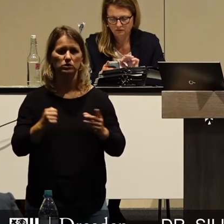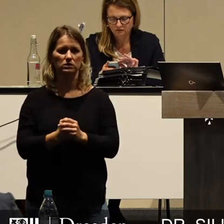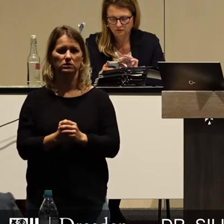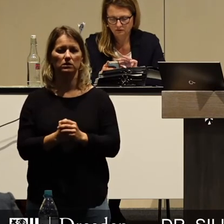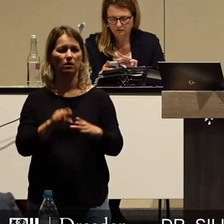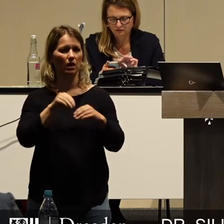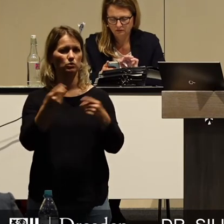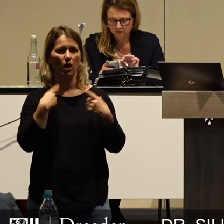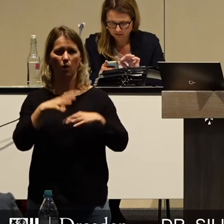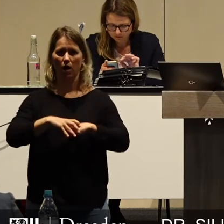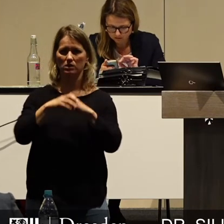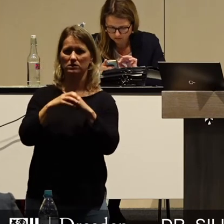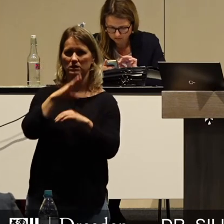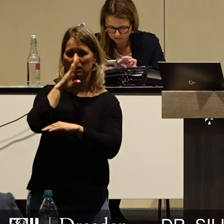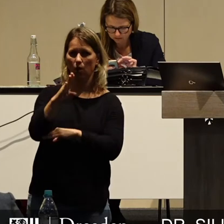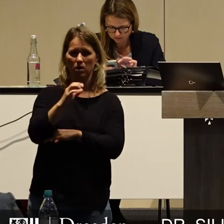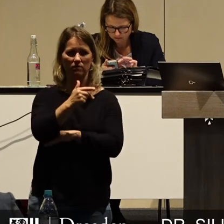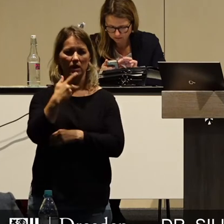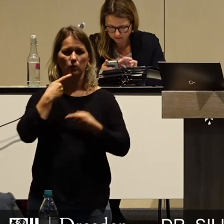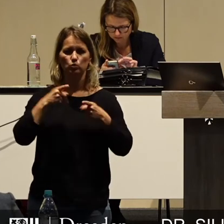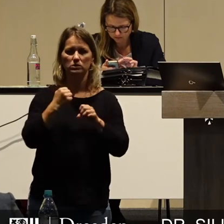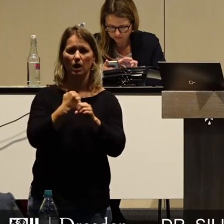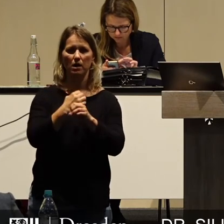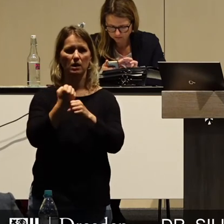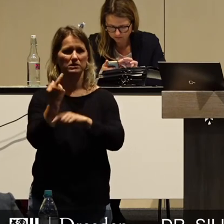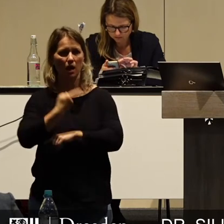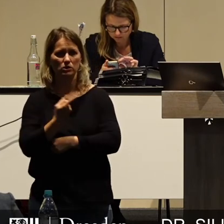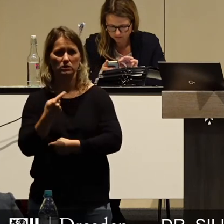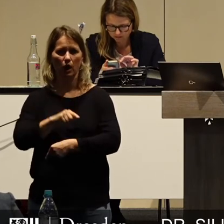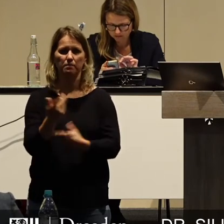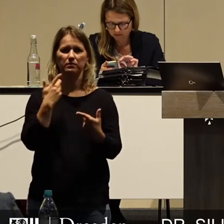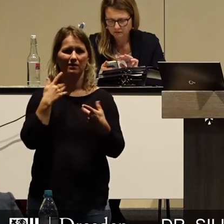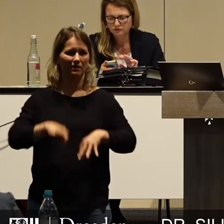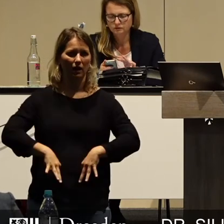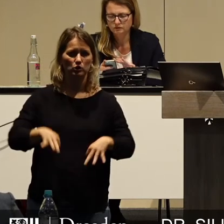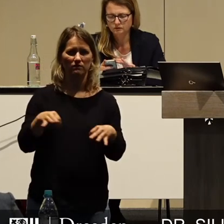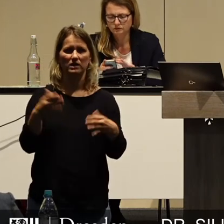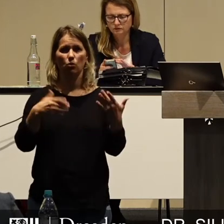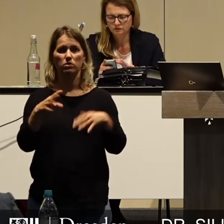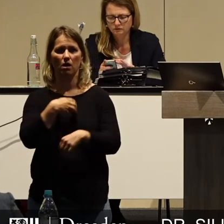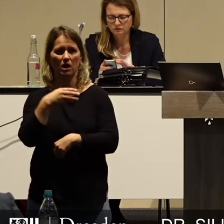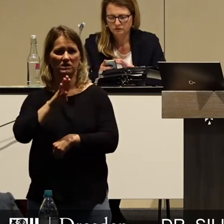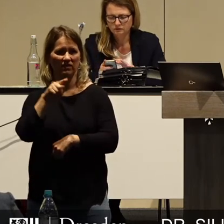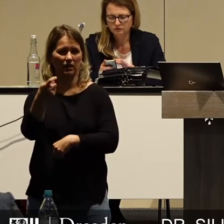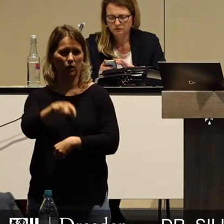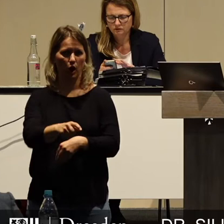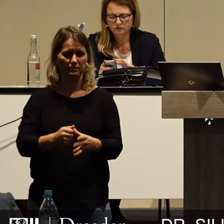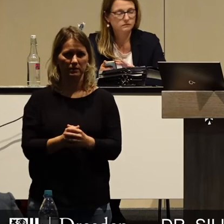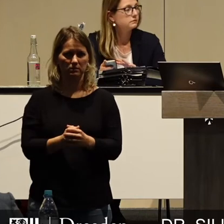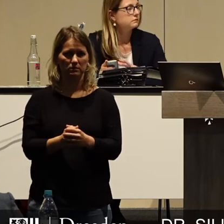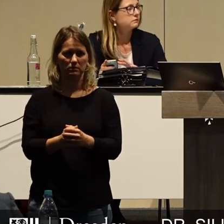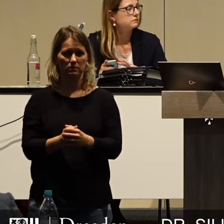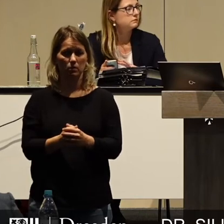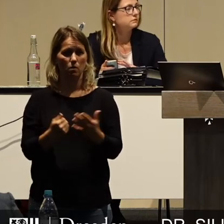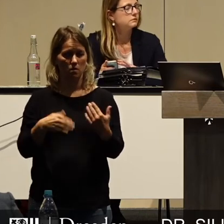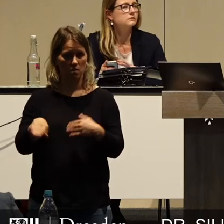Existenznot, massenhaft Kurzarbeit, drohende Arbeitslosigkeit, Insolvenzen, vielleicht sogar Hartz IV. Das zählt nicht nur an